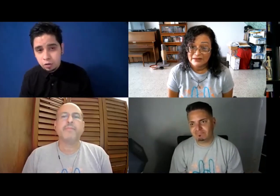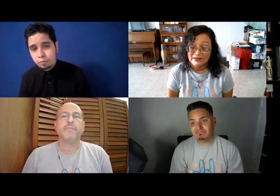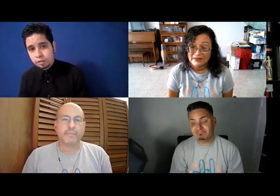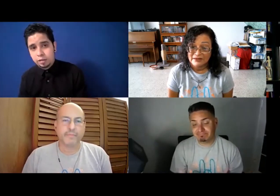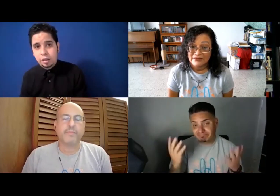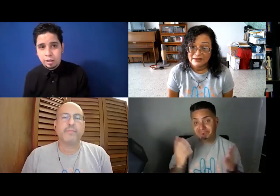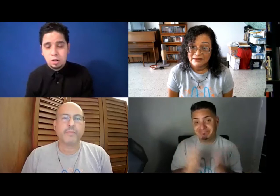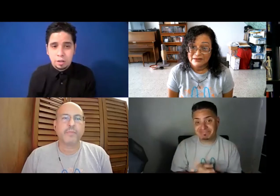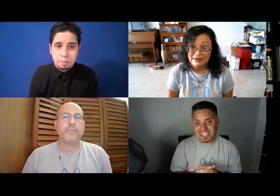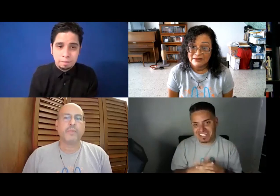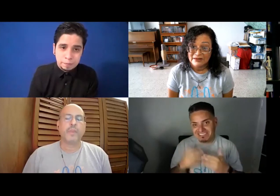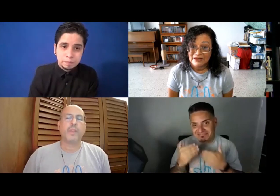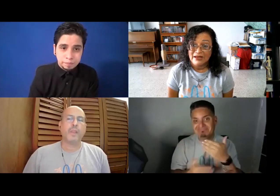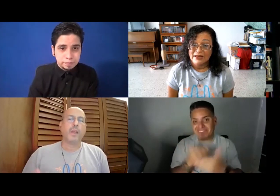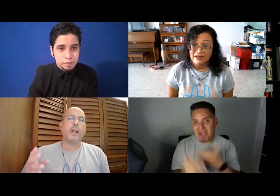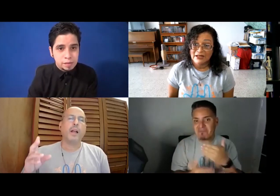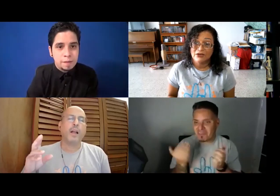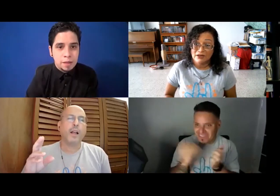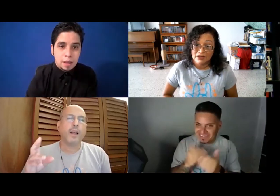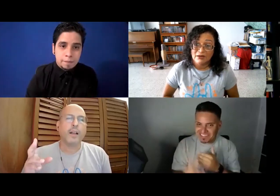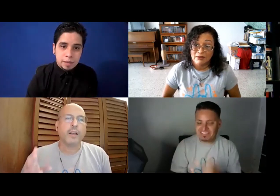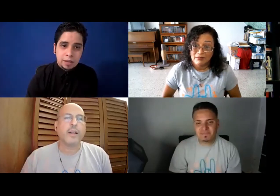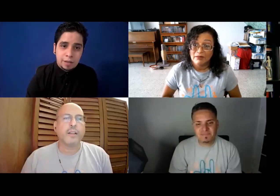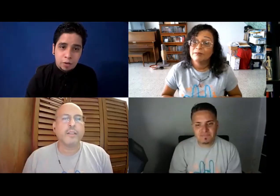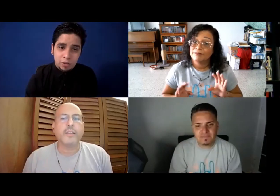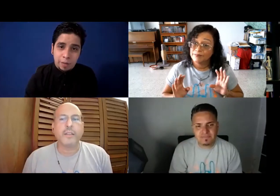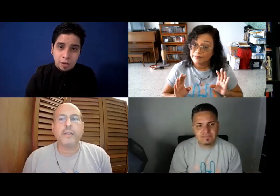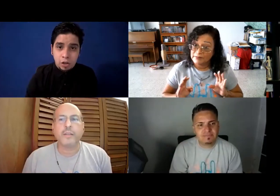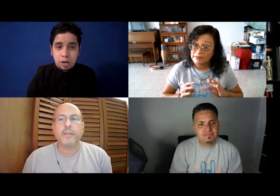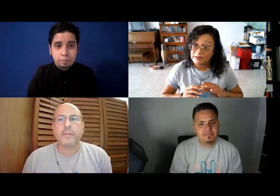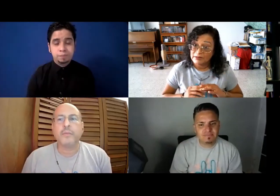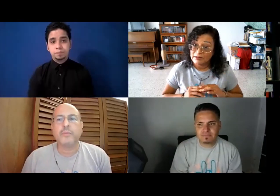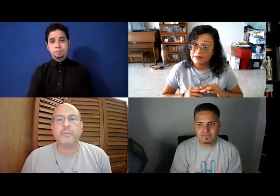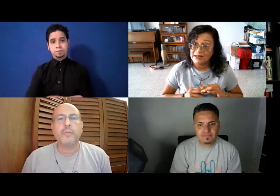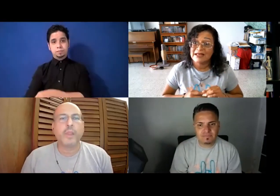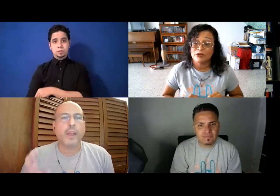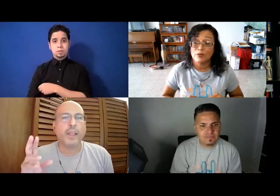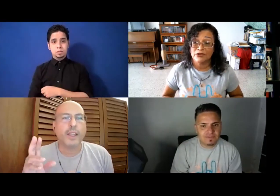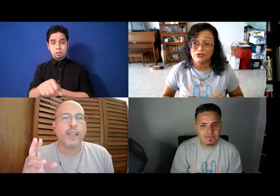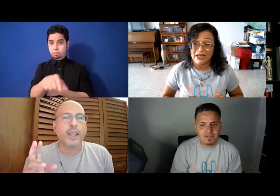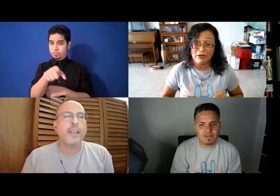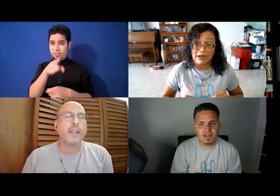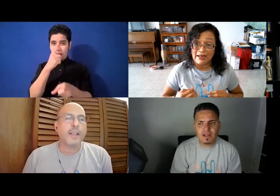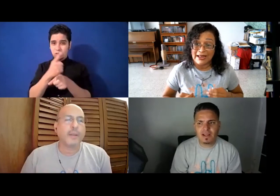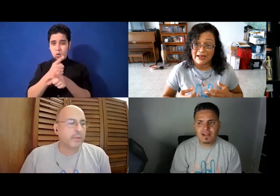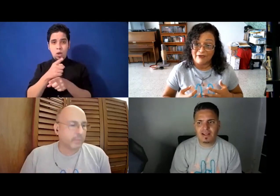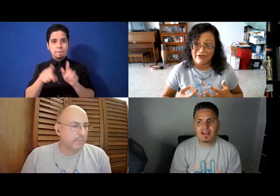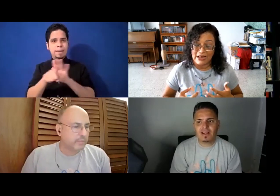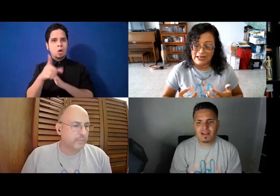es importante que la gente lo sepa. Y ese proceso pasa ahí una y otra vez. Exacto. Entonces, ¿ha